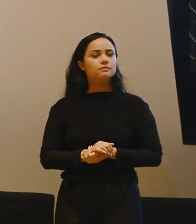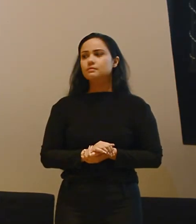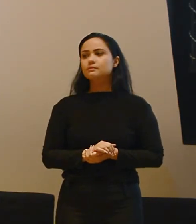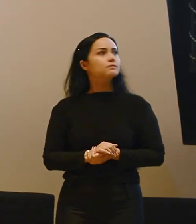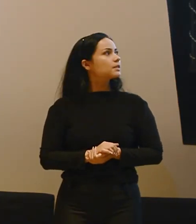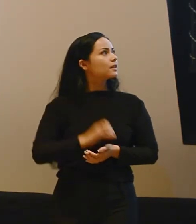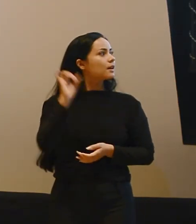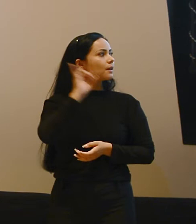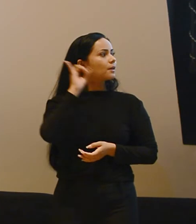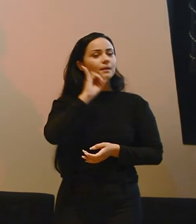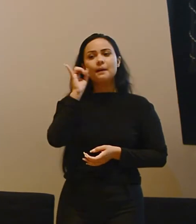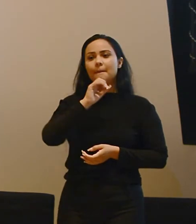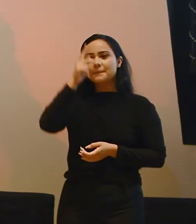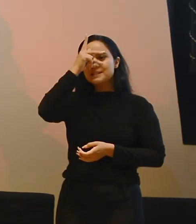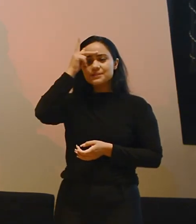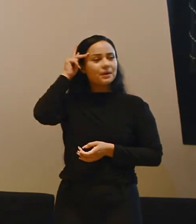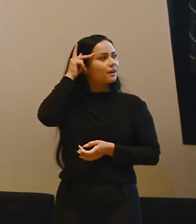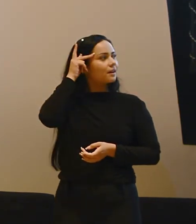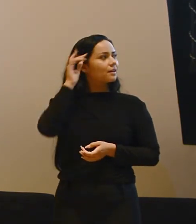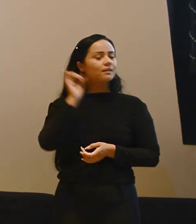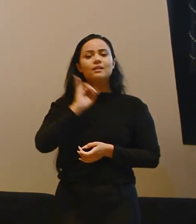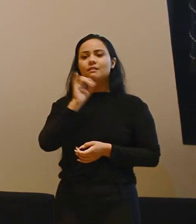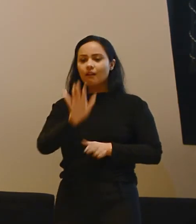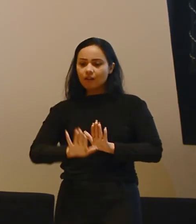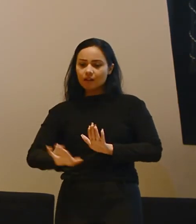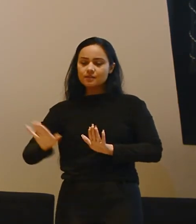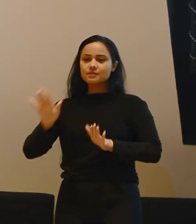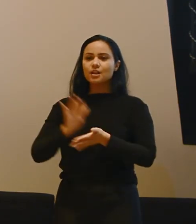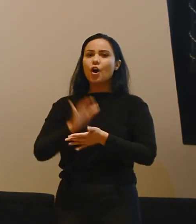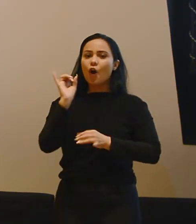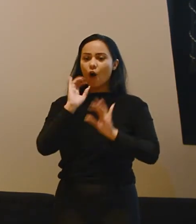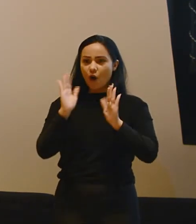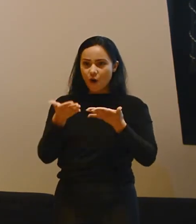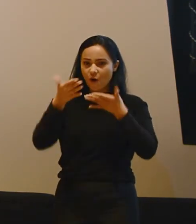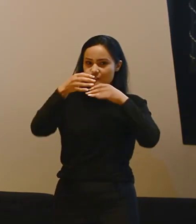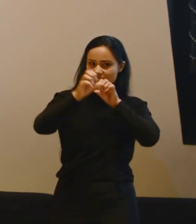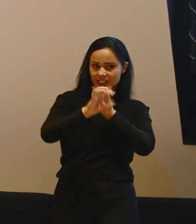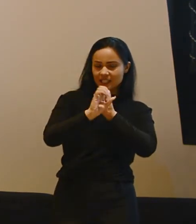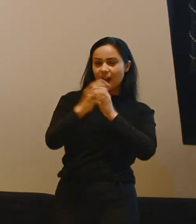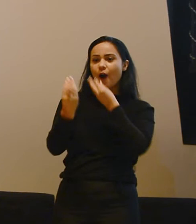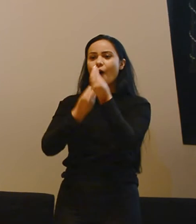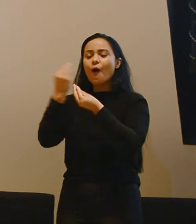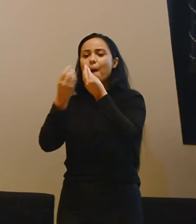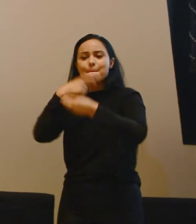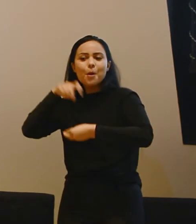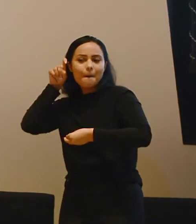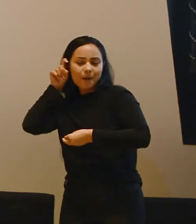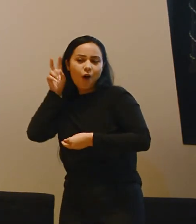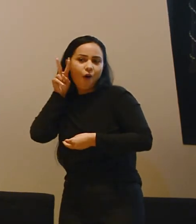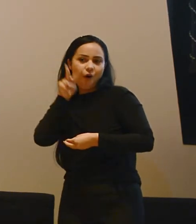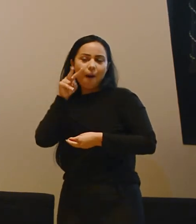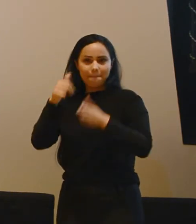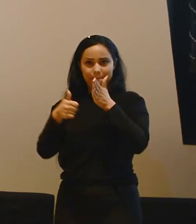Oi lá, pessoal. Oi lá, criança. Hoje eu vou te ensinar como se bota a parelha, ó.